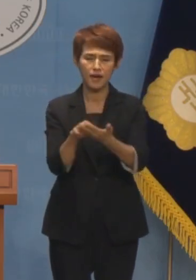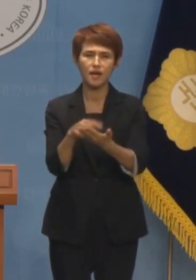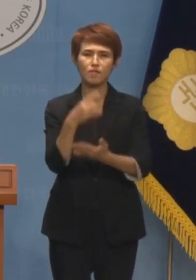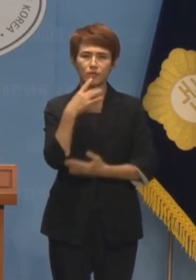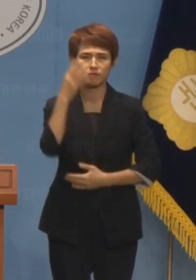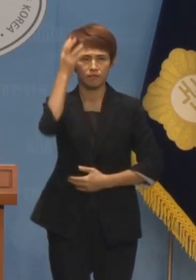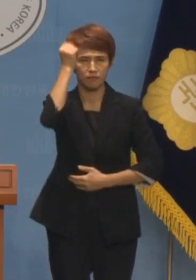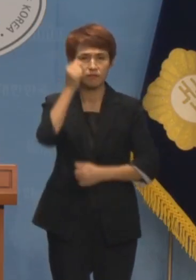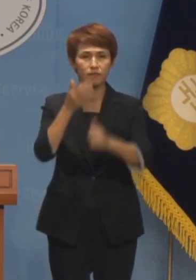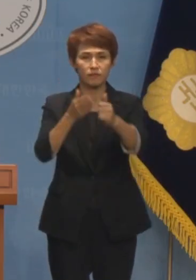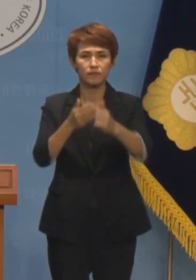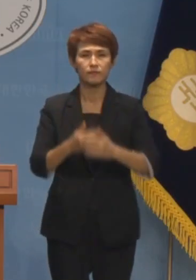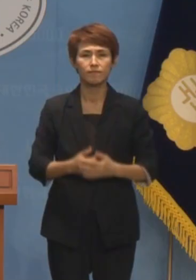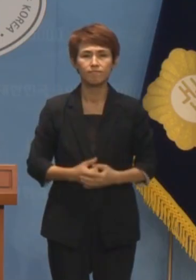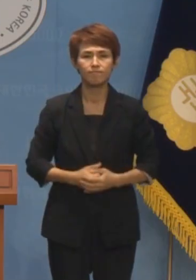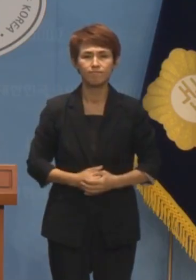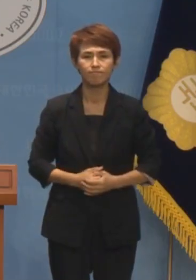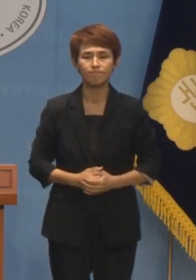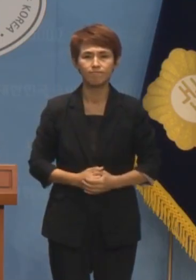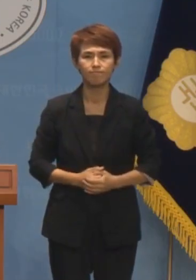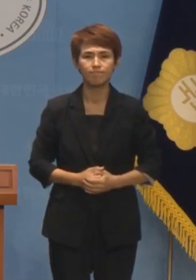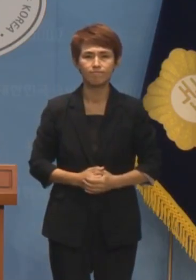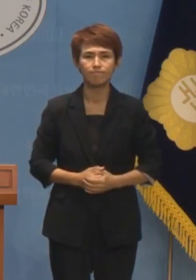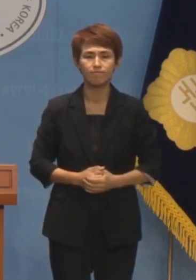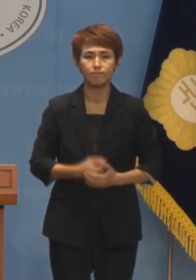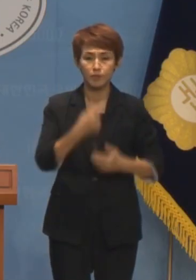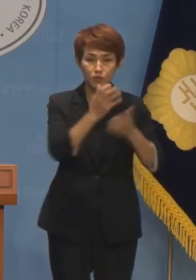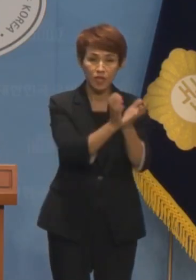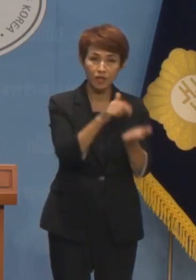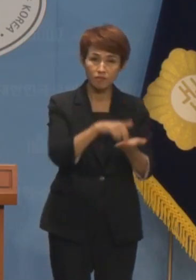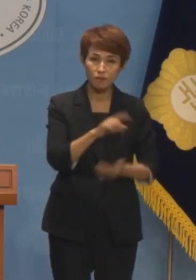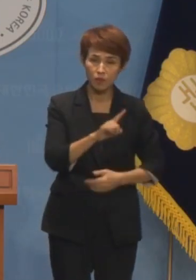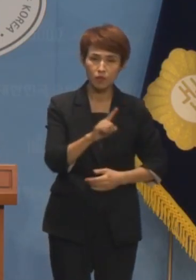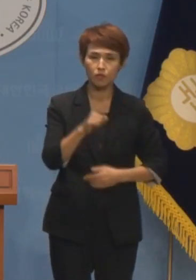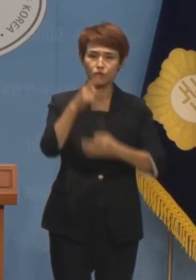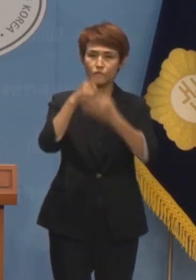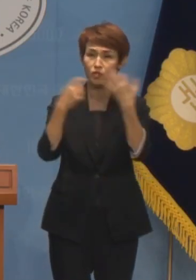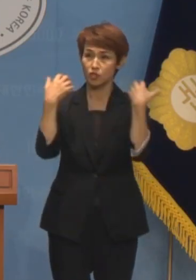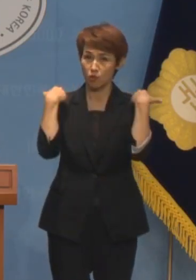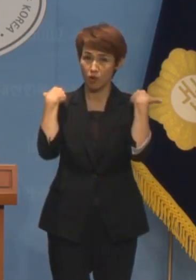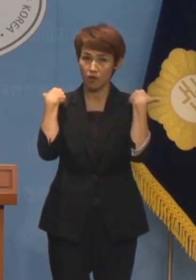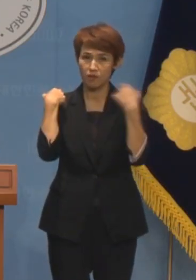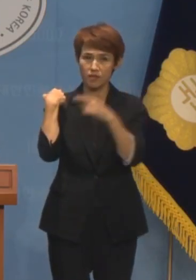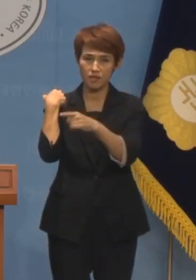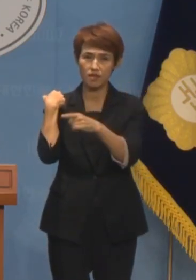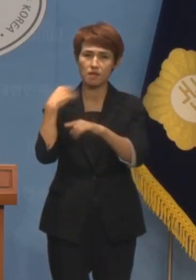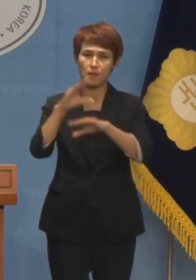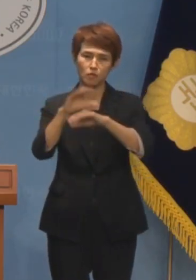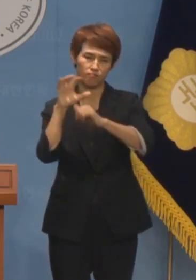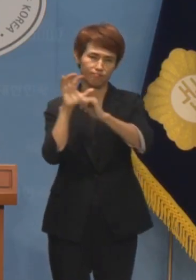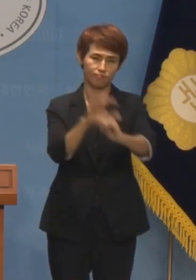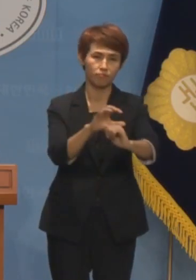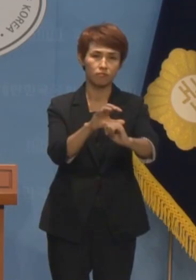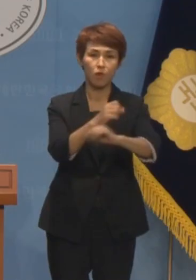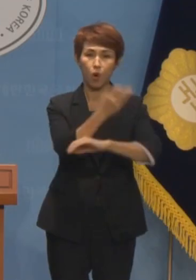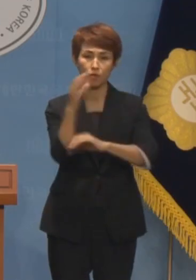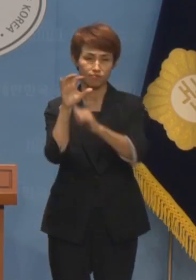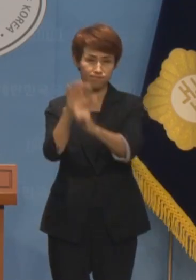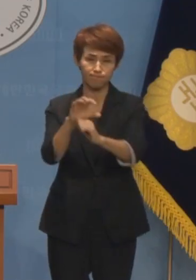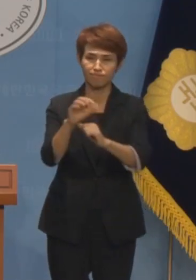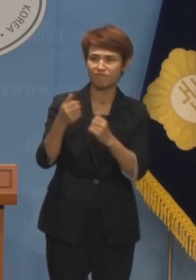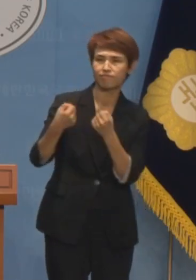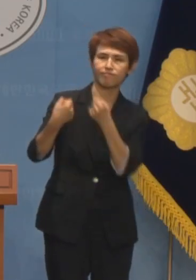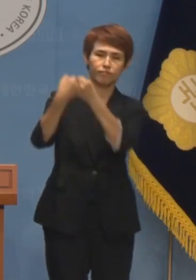명심하기 바랍니다. 더불어민주당은 윤석열 정권의 파렴치한 방송장악, 언론 탄압에 맞서